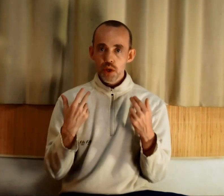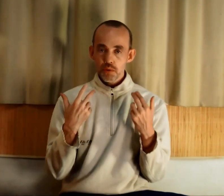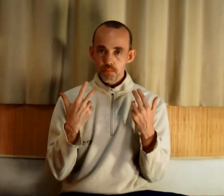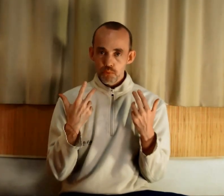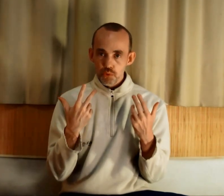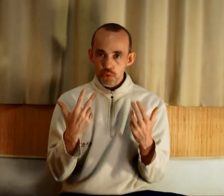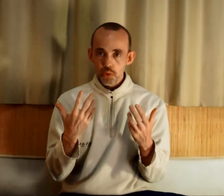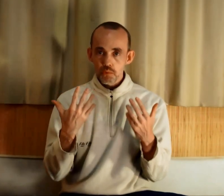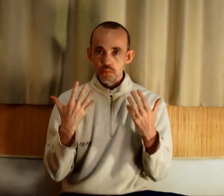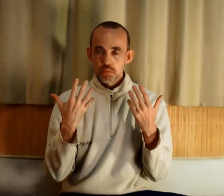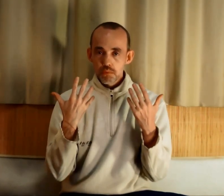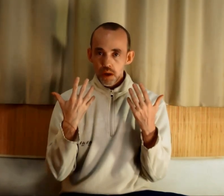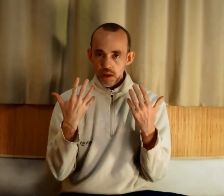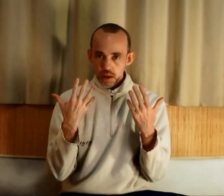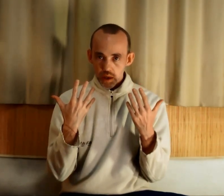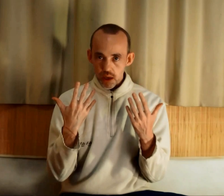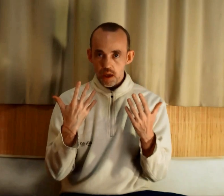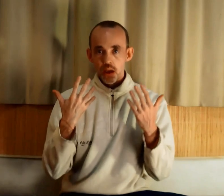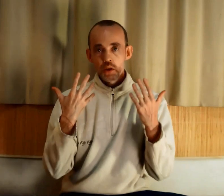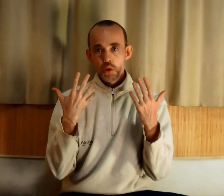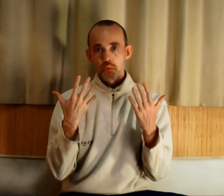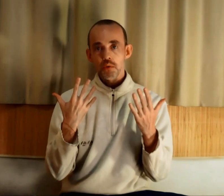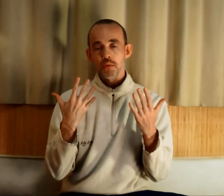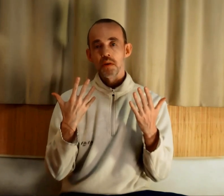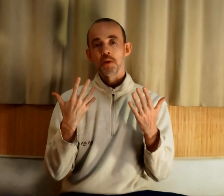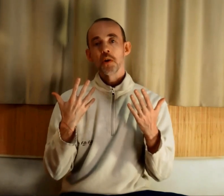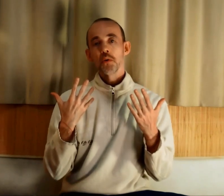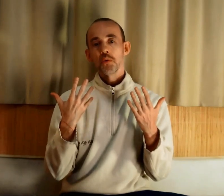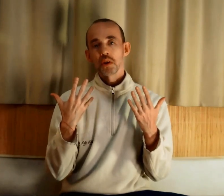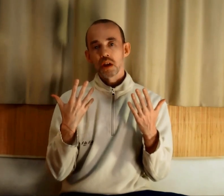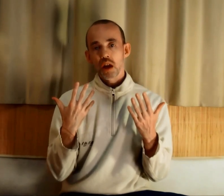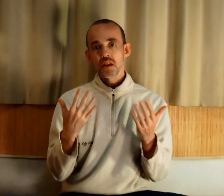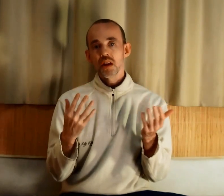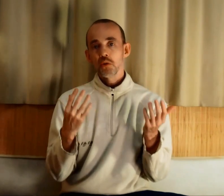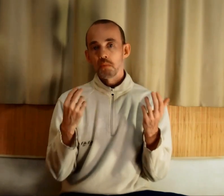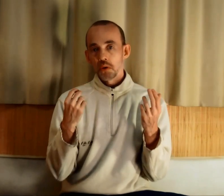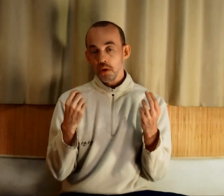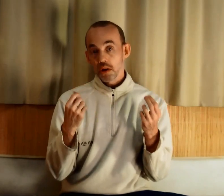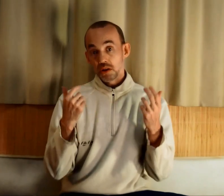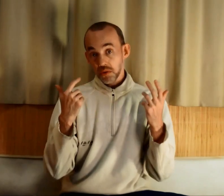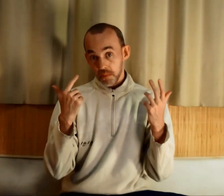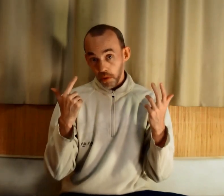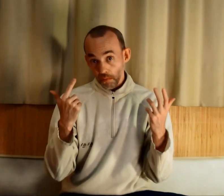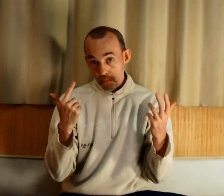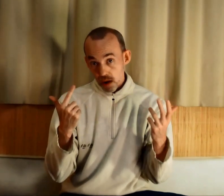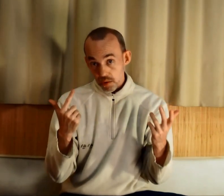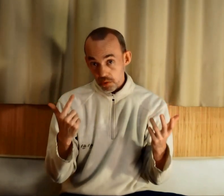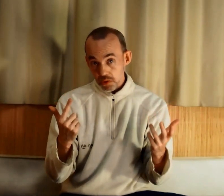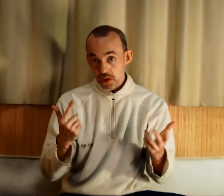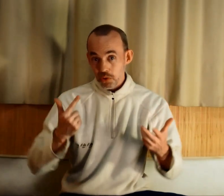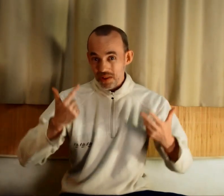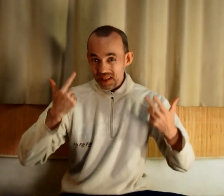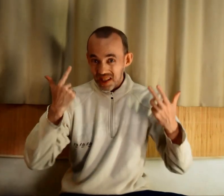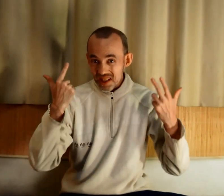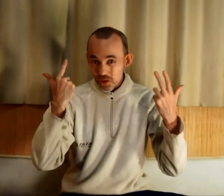pouvez être plus heureux, vous pouvez créer dans votre vie une qualité de bonheur qui ne dépend pas de conditions, qui